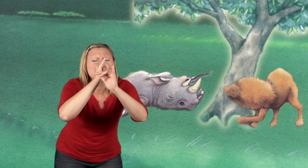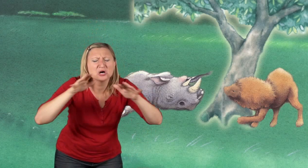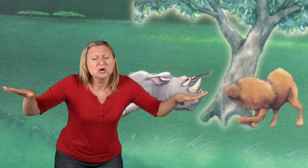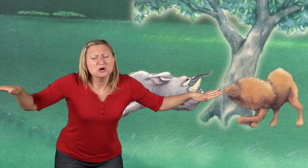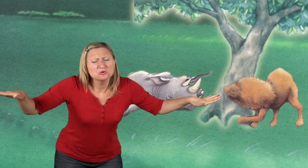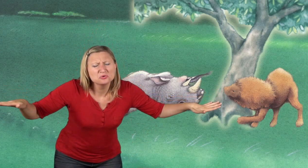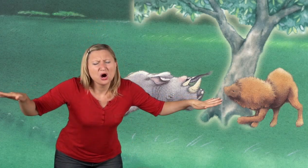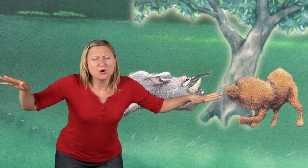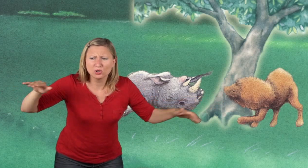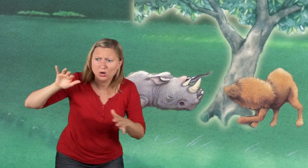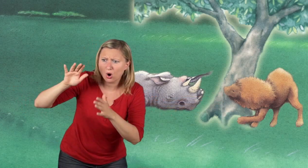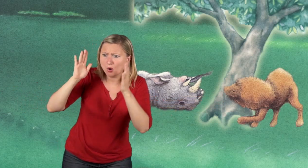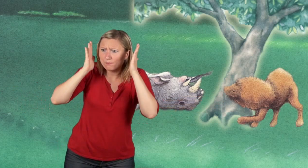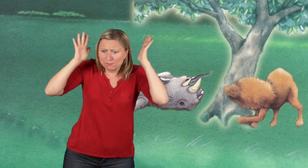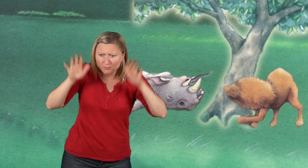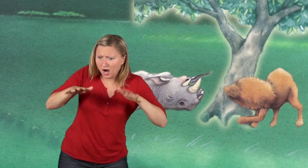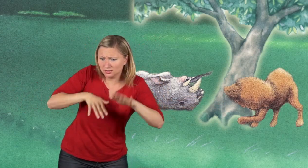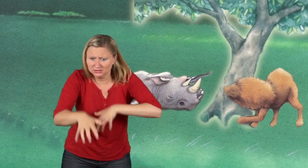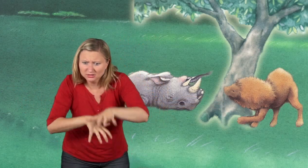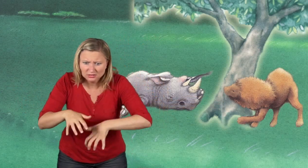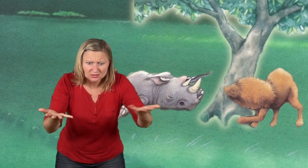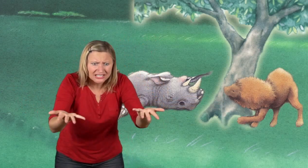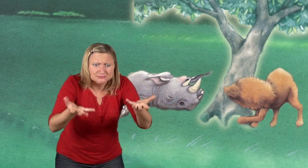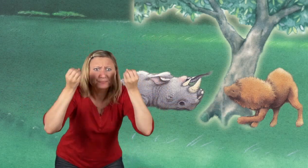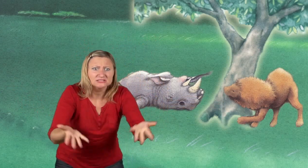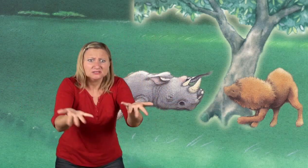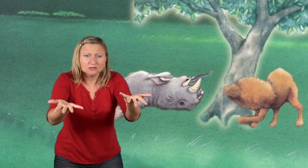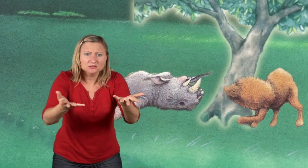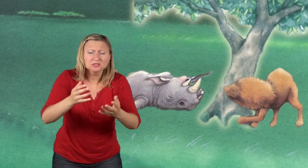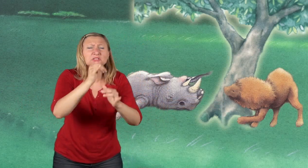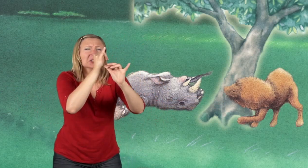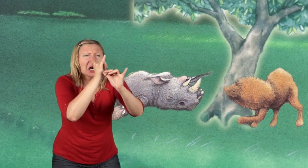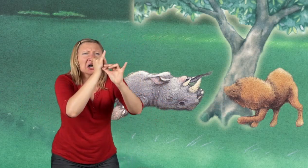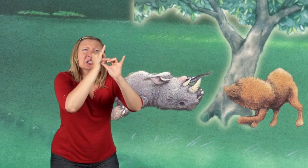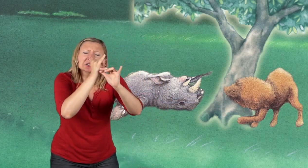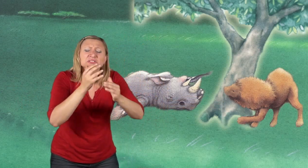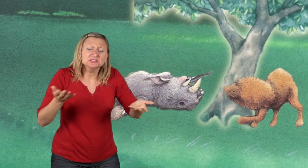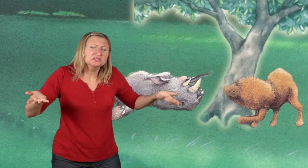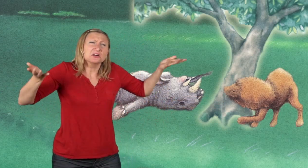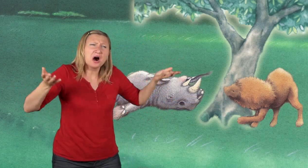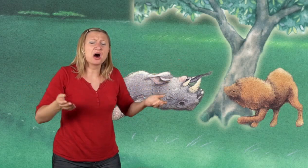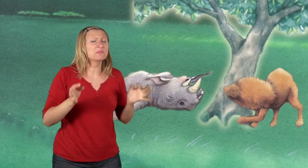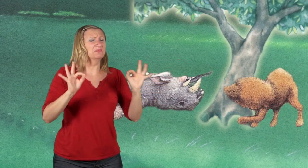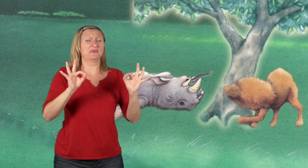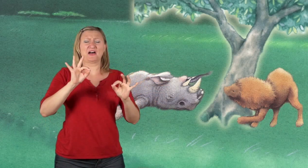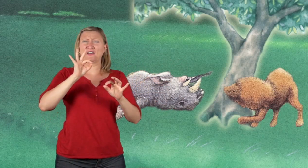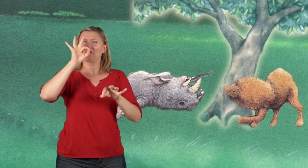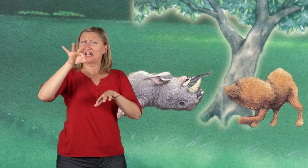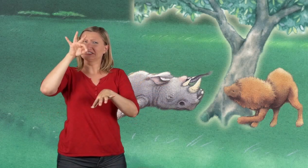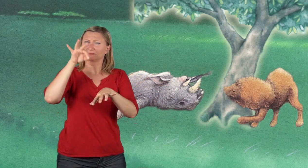riesige, rosa-violette Beule. Was ist denn mit dir passiert? Fragte Leo erschrocken. Mich hat eine Wespe gestochen, klagte